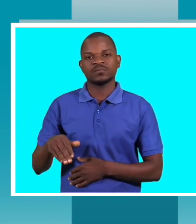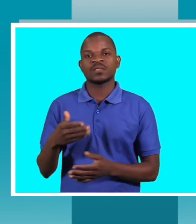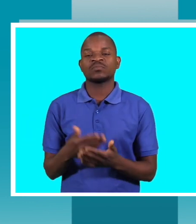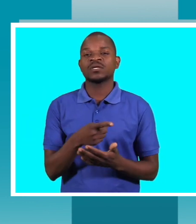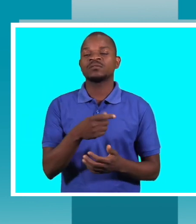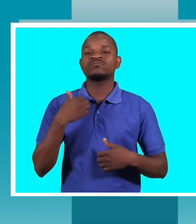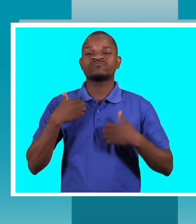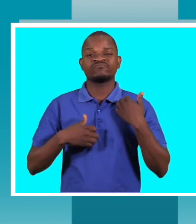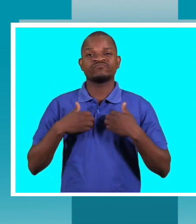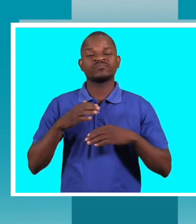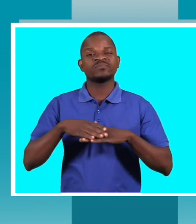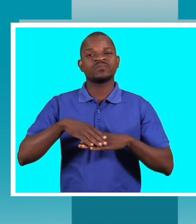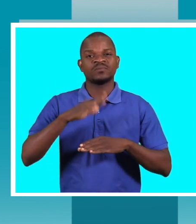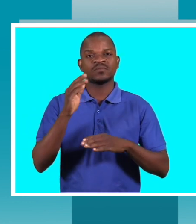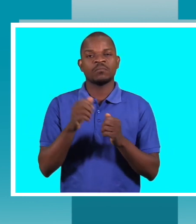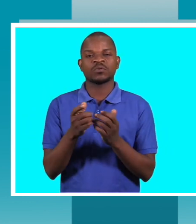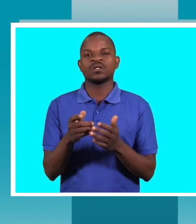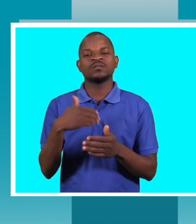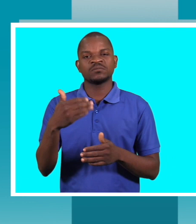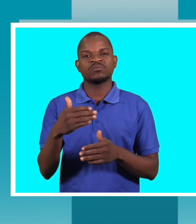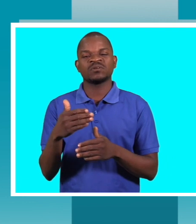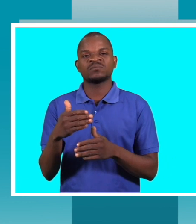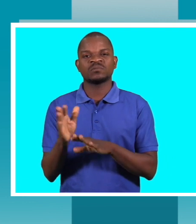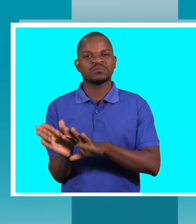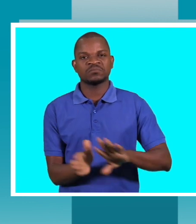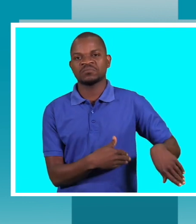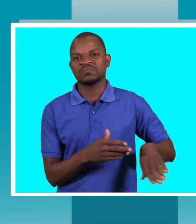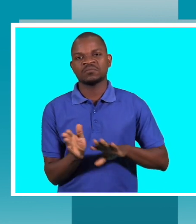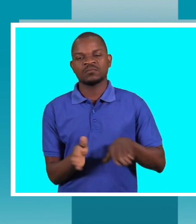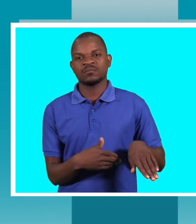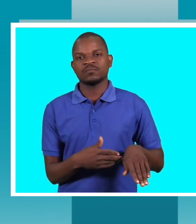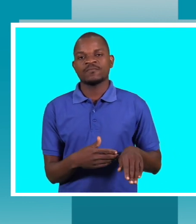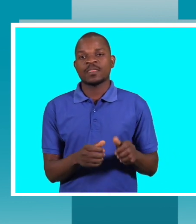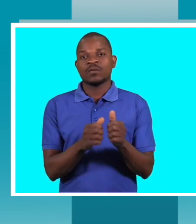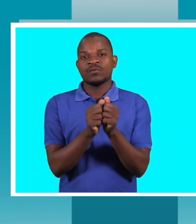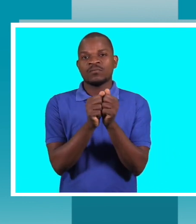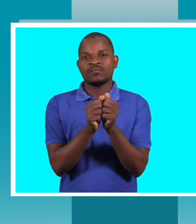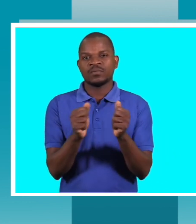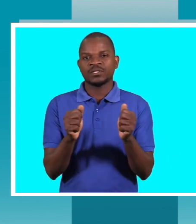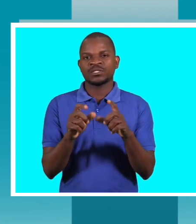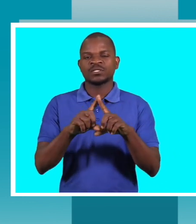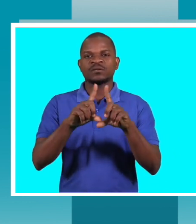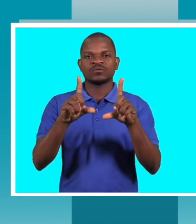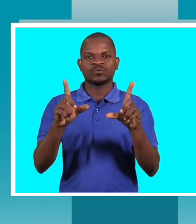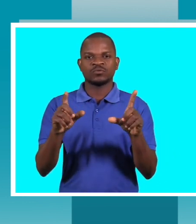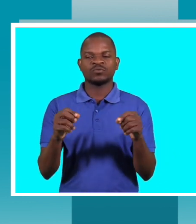necessidade e é mais esquecida é só para ver mesmo na questão de quando a